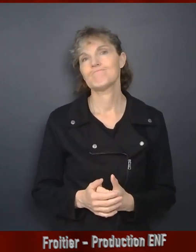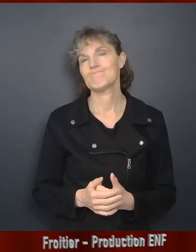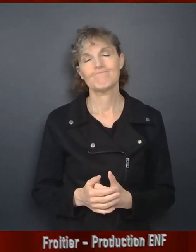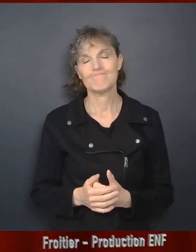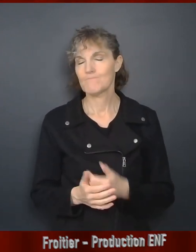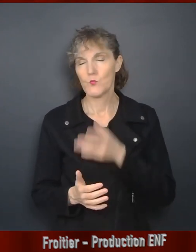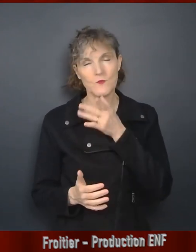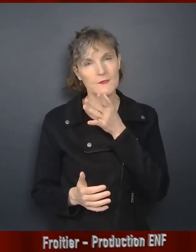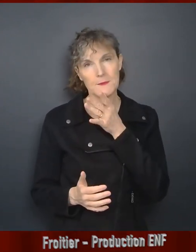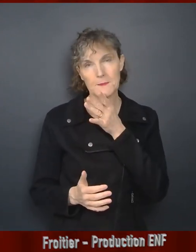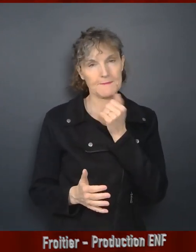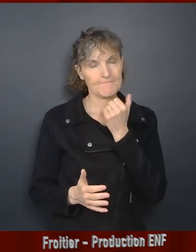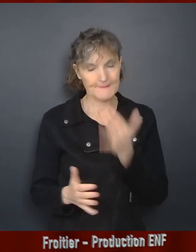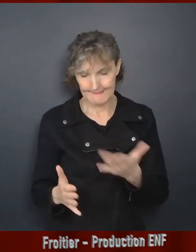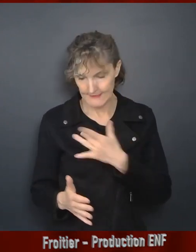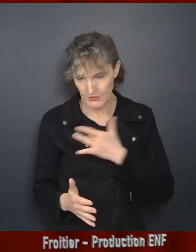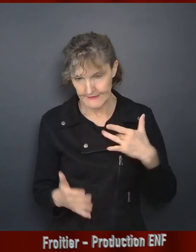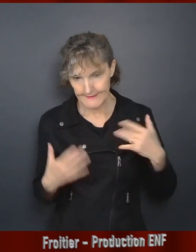je ne suis pas en état de le faire.